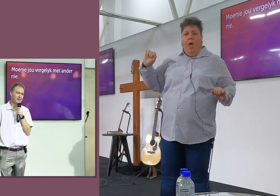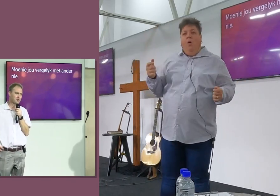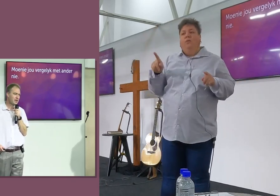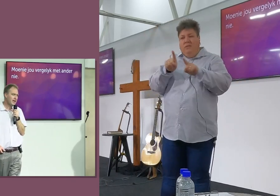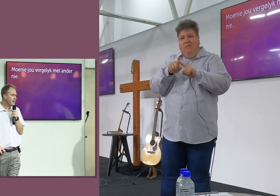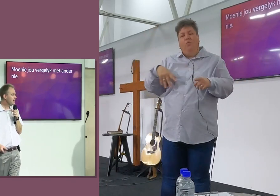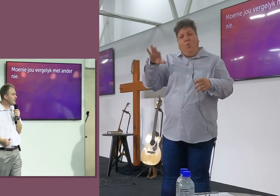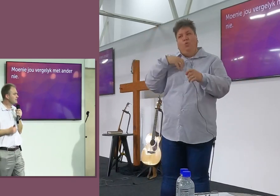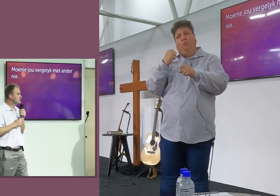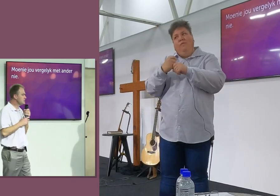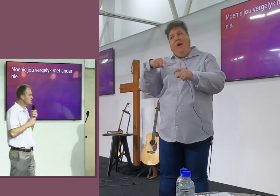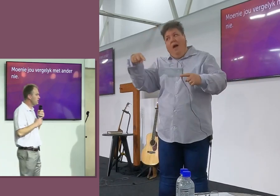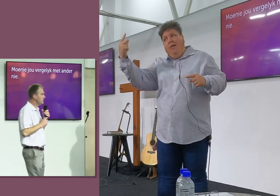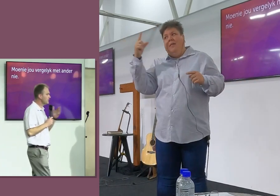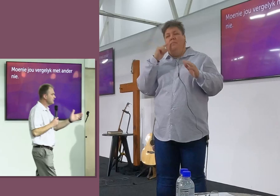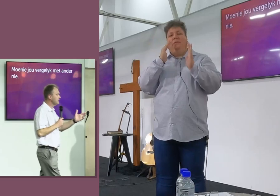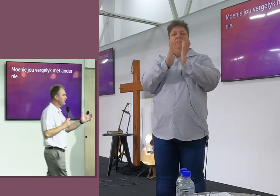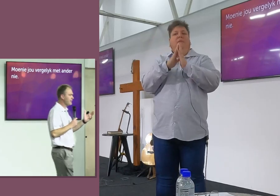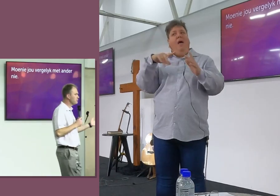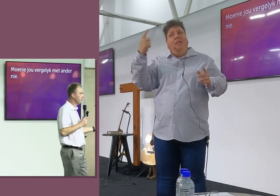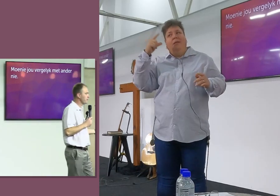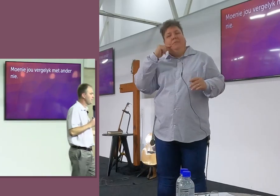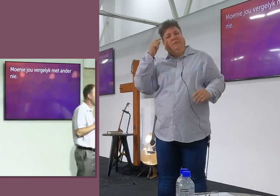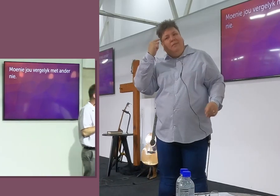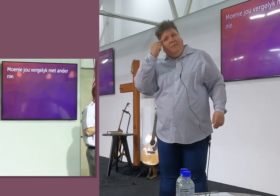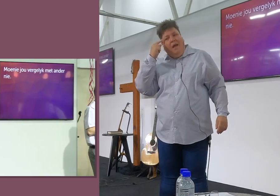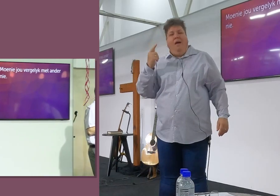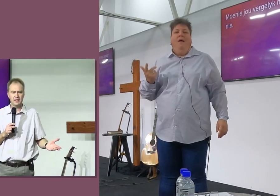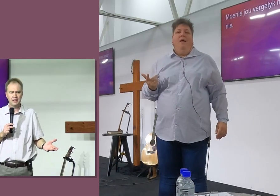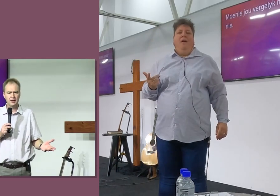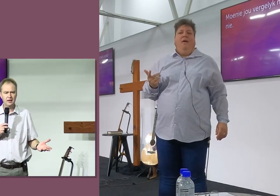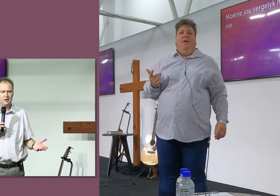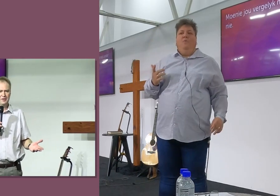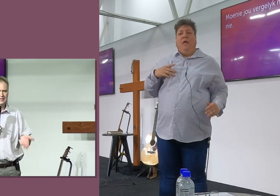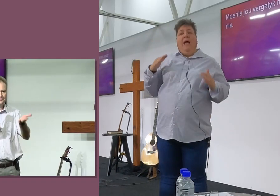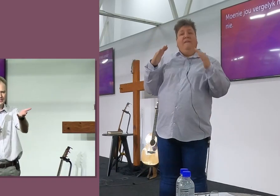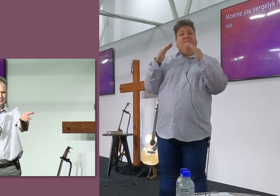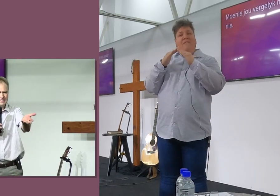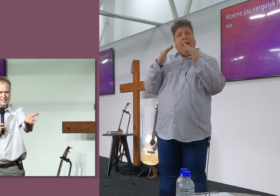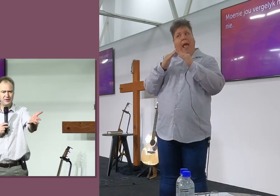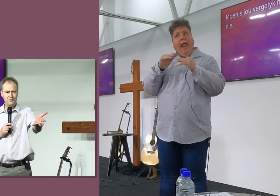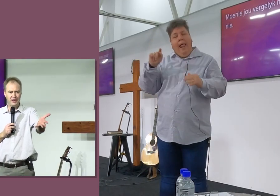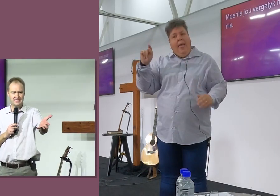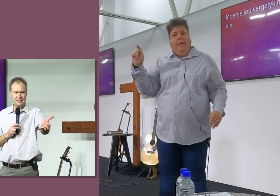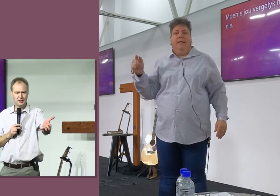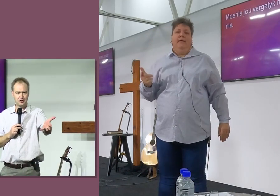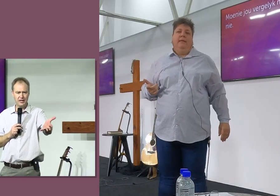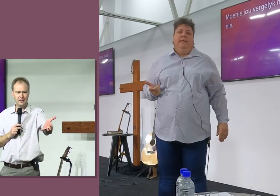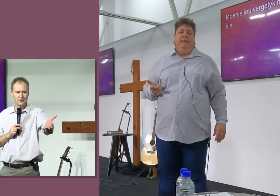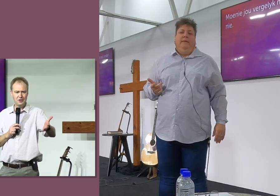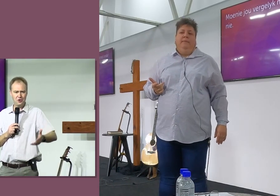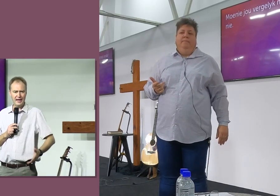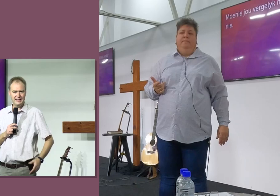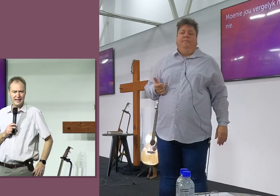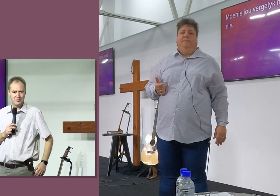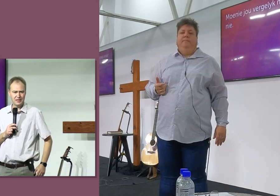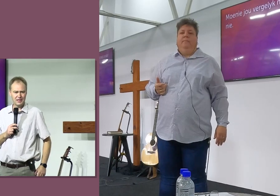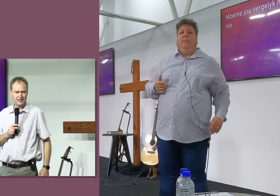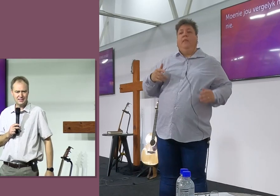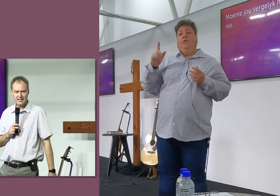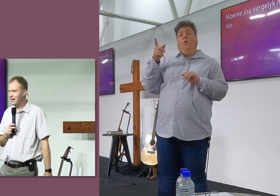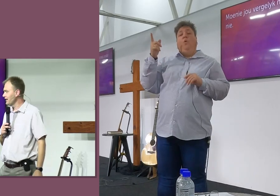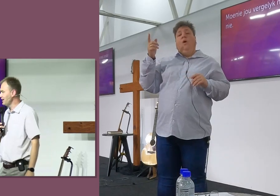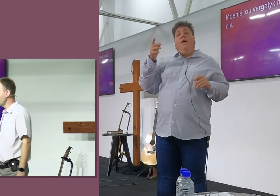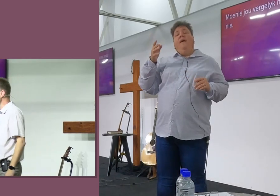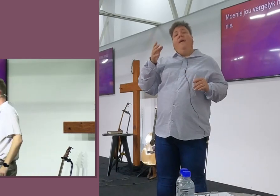moet gered word. En ek denk, dis ook een belangrike ding hier. Ek moet my nie vergelijk met ander, nie. Want, wat dis precies vir die fariseer gedoen het, toe hy in die tempel